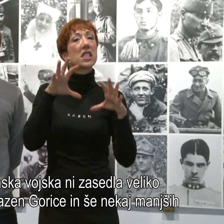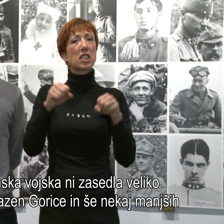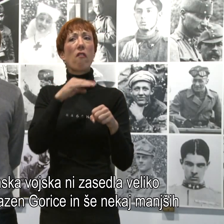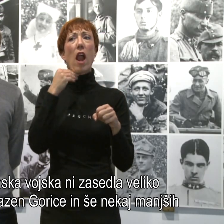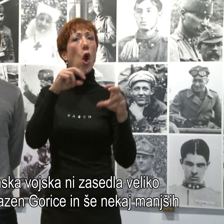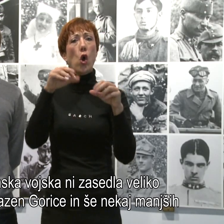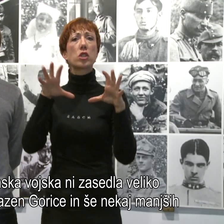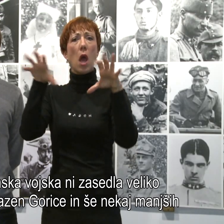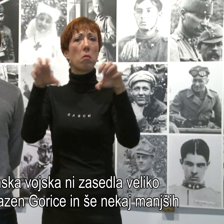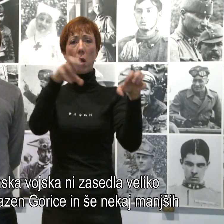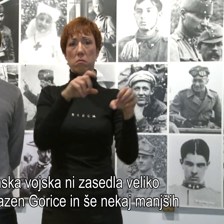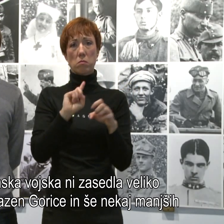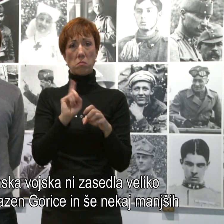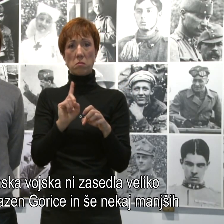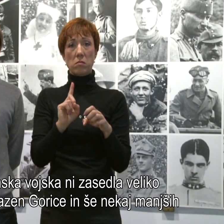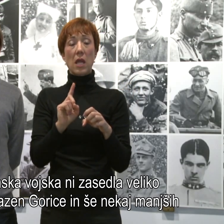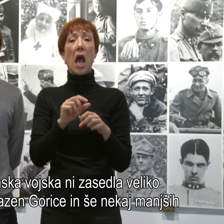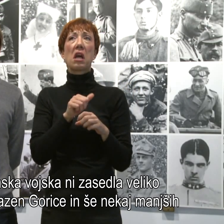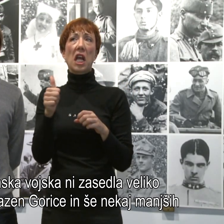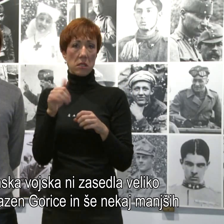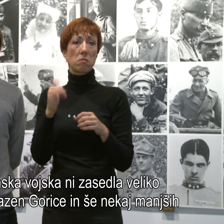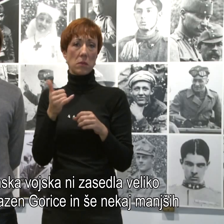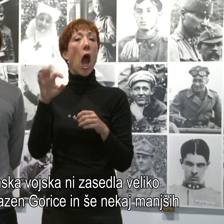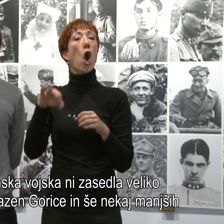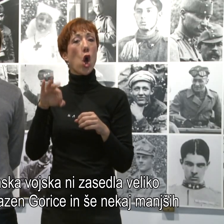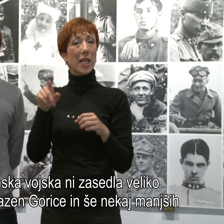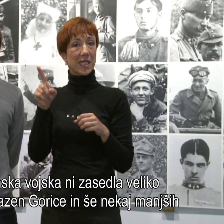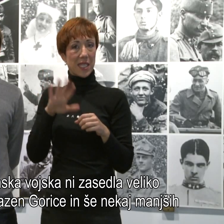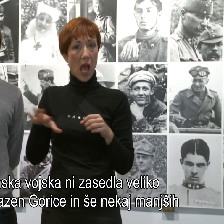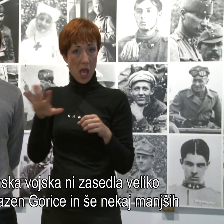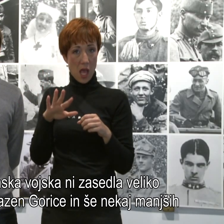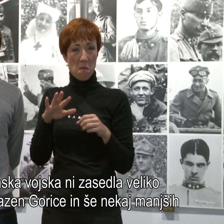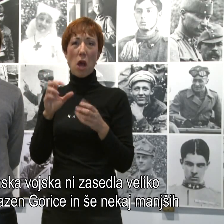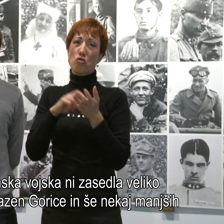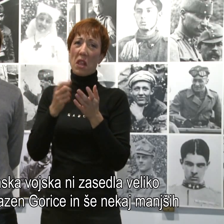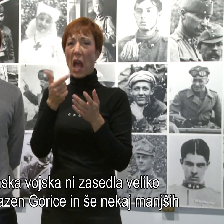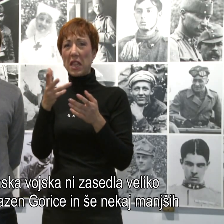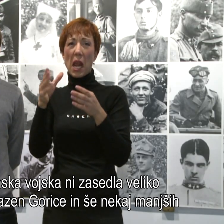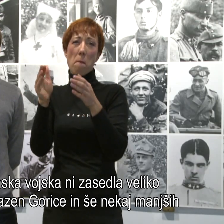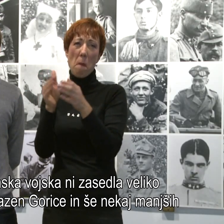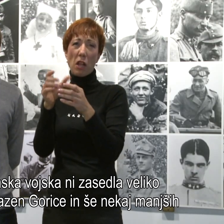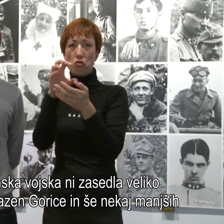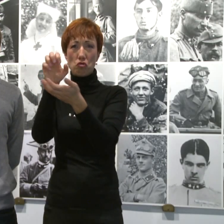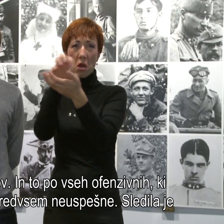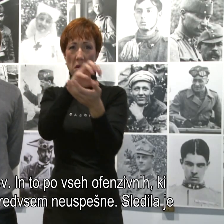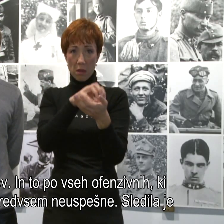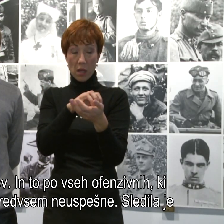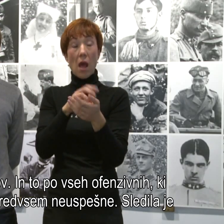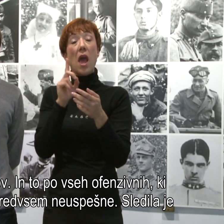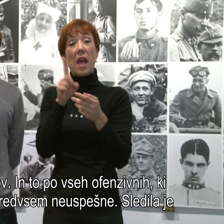razen na primer gorice pa še nekaterih manjših predelov in po večini so bile